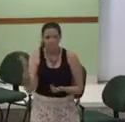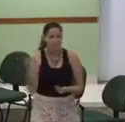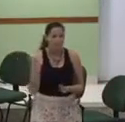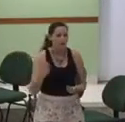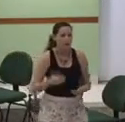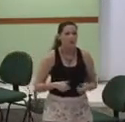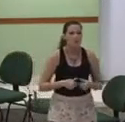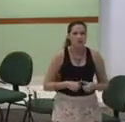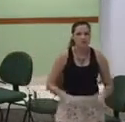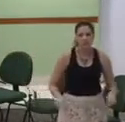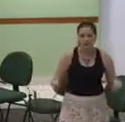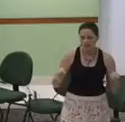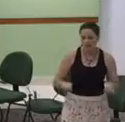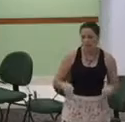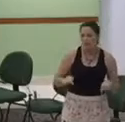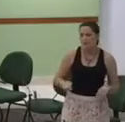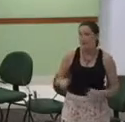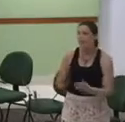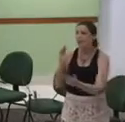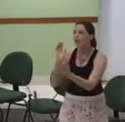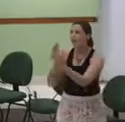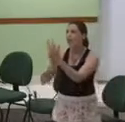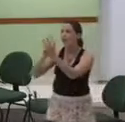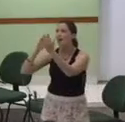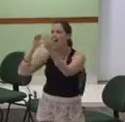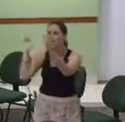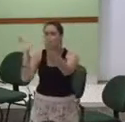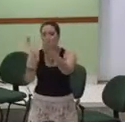Estou aqui pra louvar